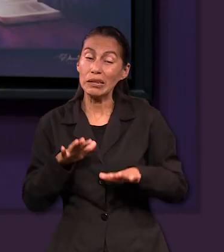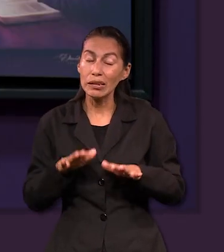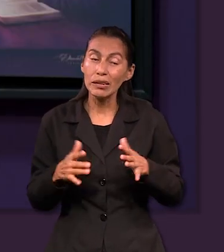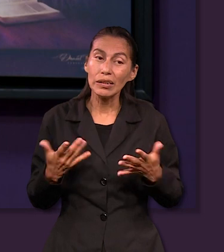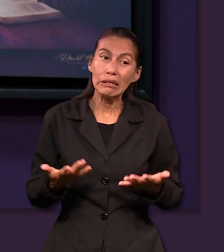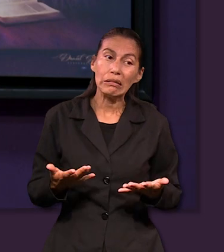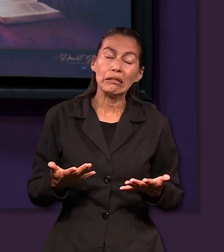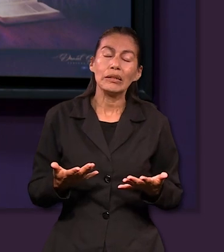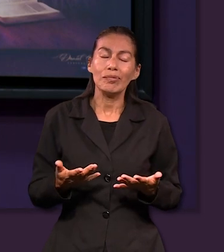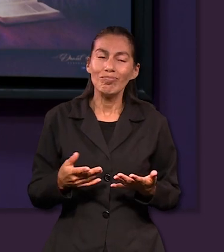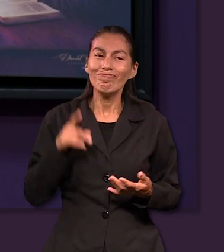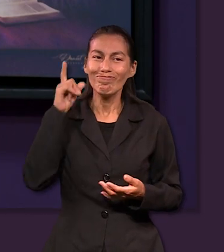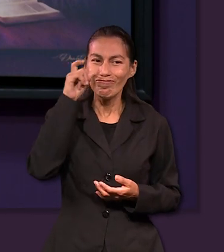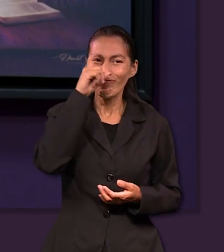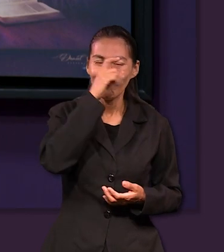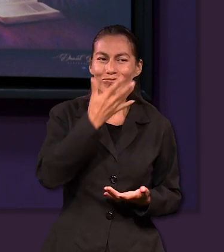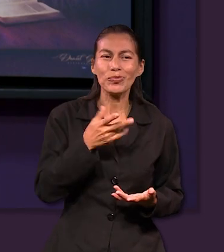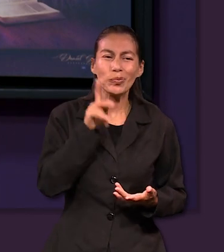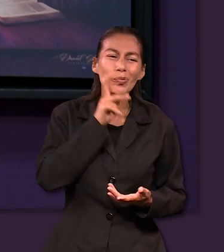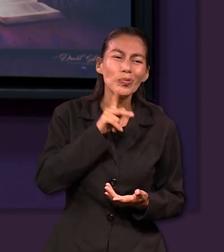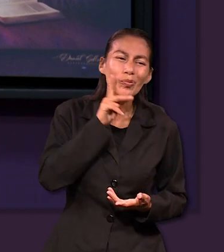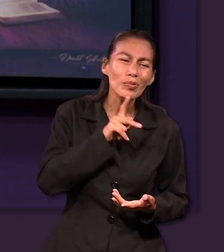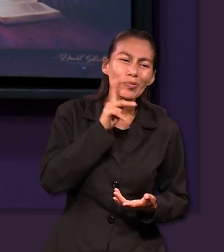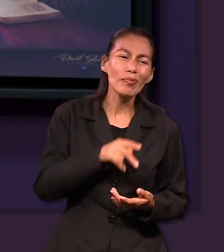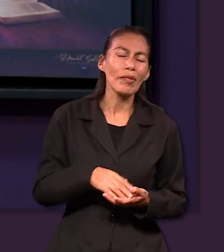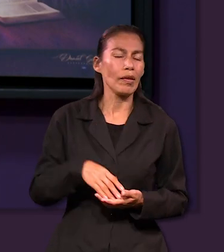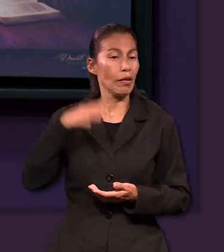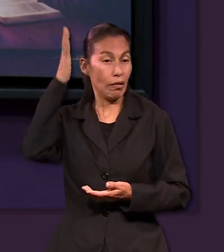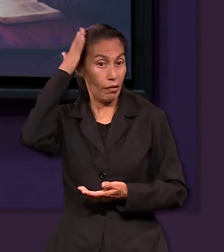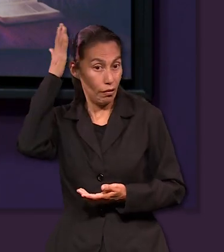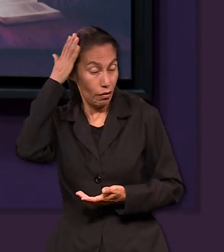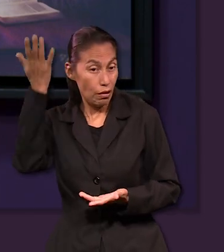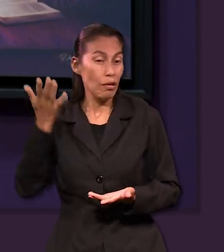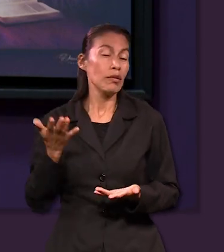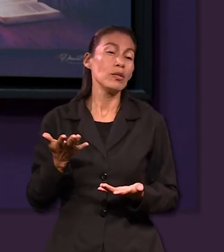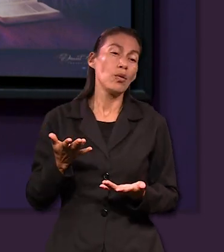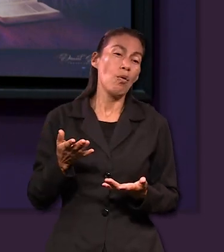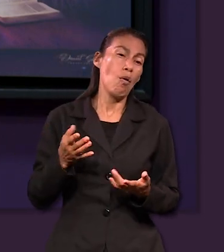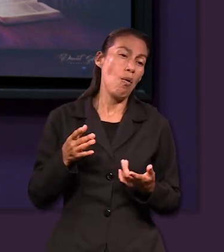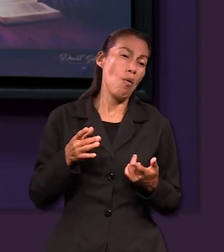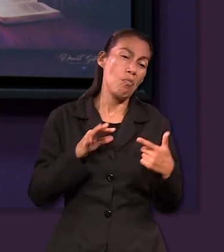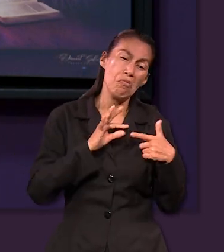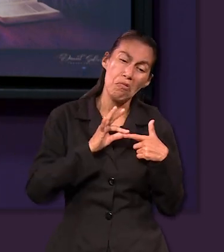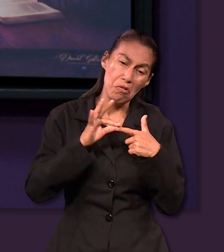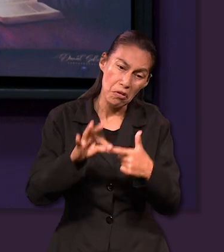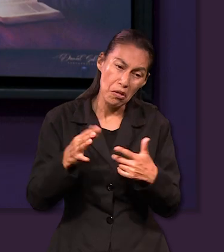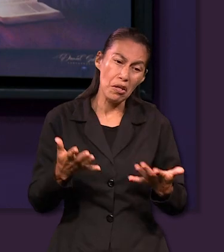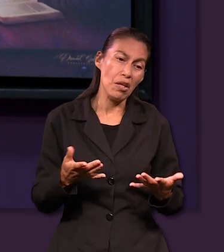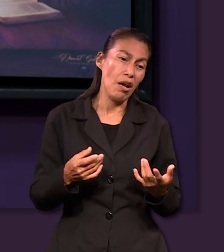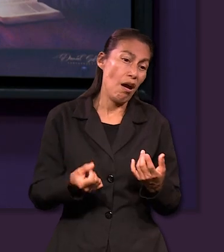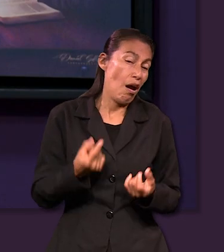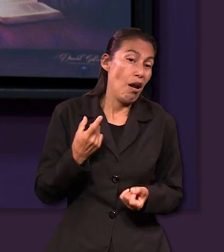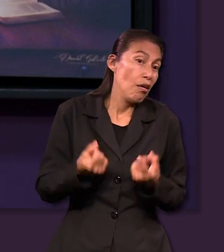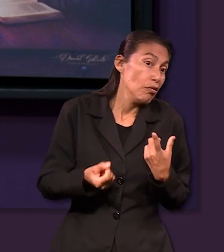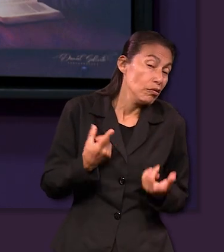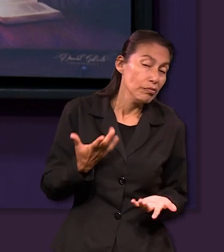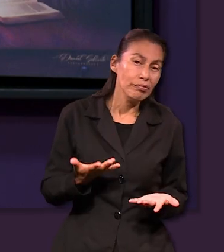algún momento todos hemos estado en esa en esa prueba ¿no? El liderazgo el dirigir algún puesto